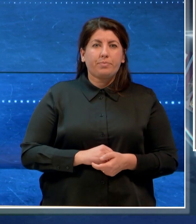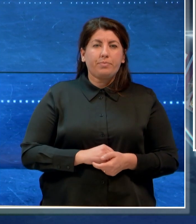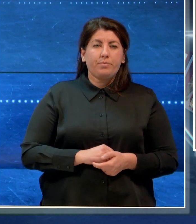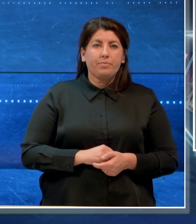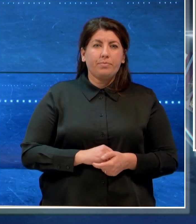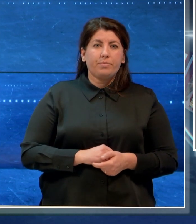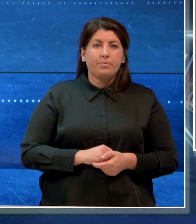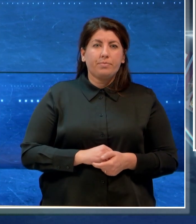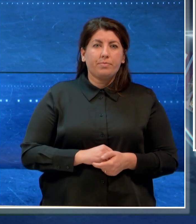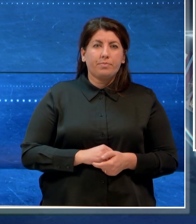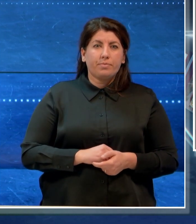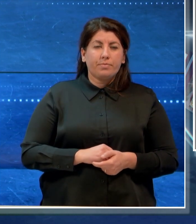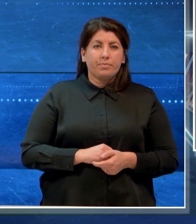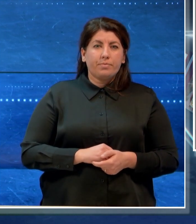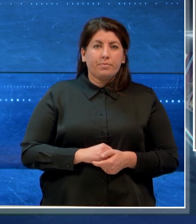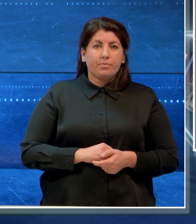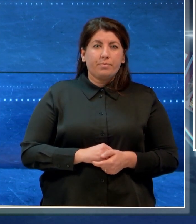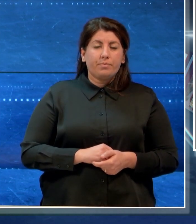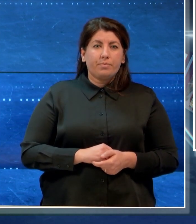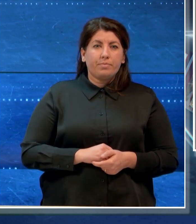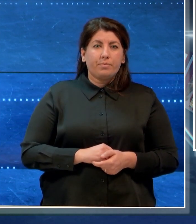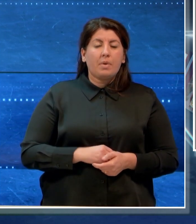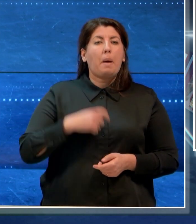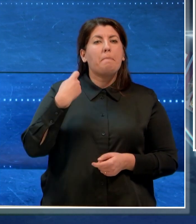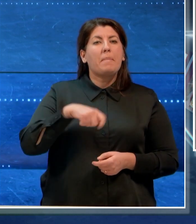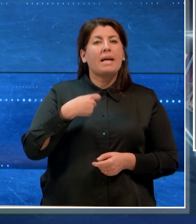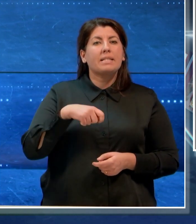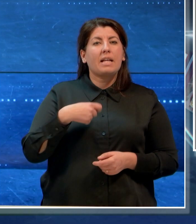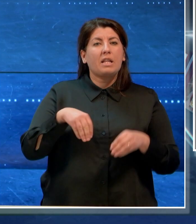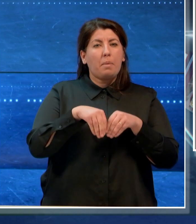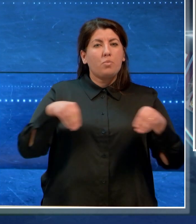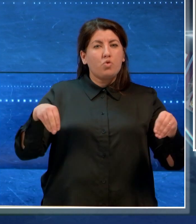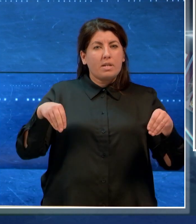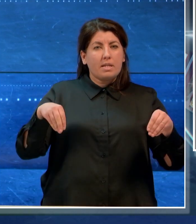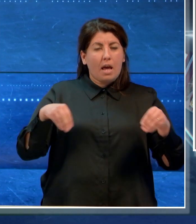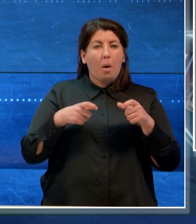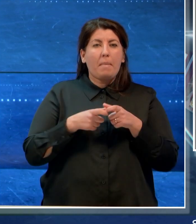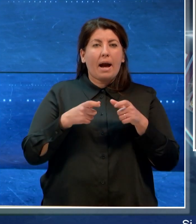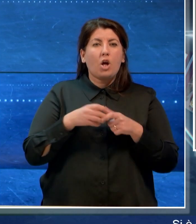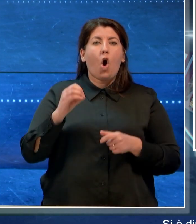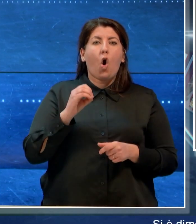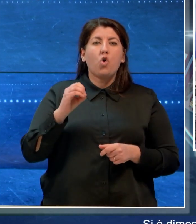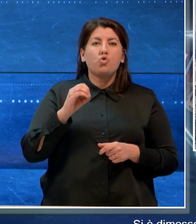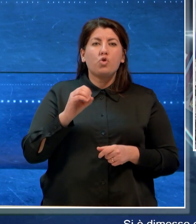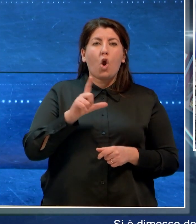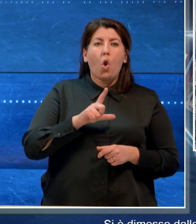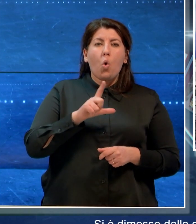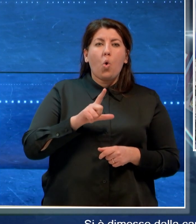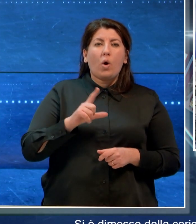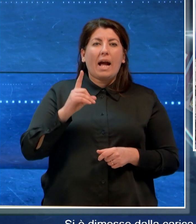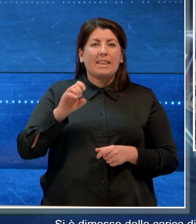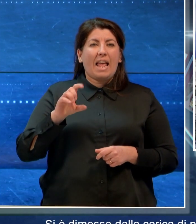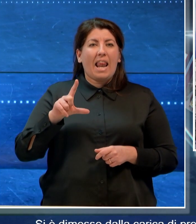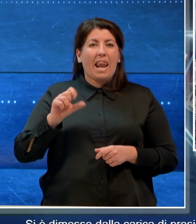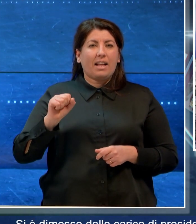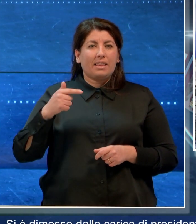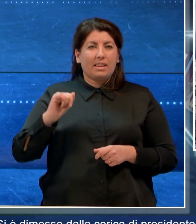Si è rimesso dalla carica di presidente del Museo di Ostuni, Luca Dellatti, al centro